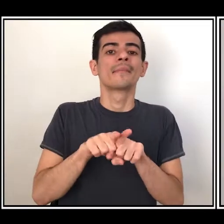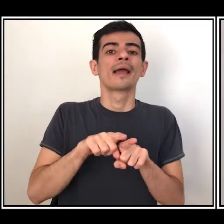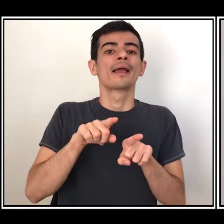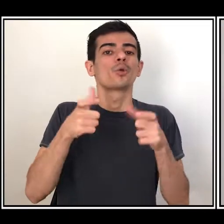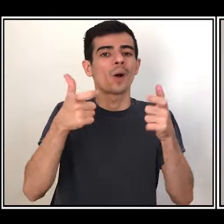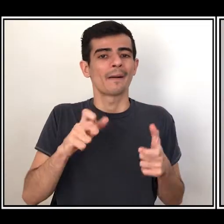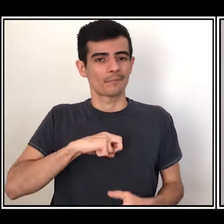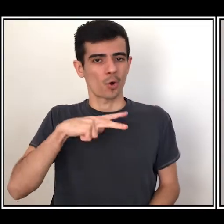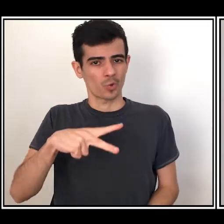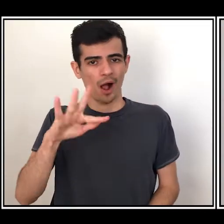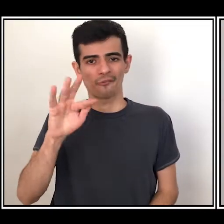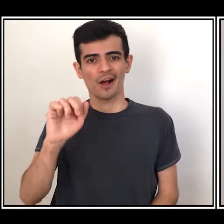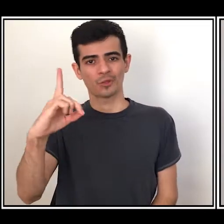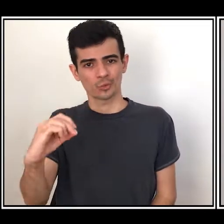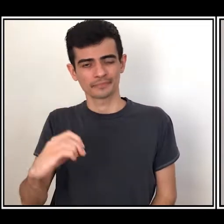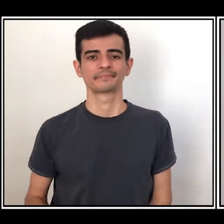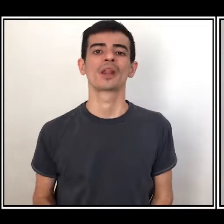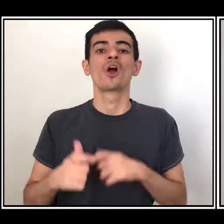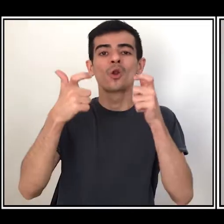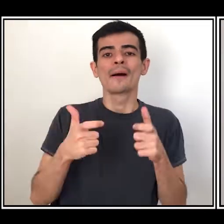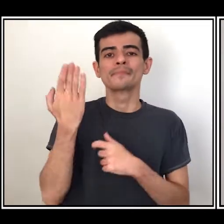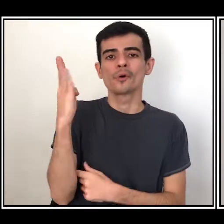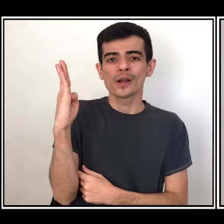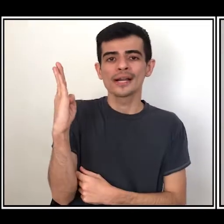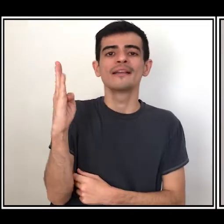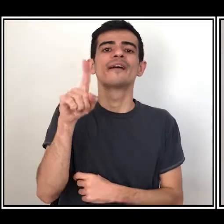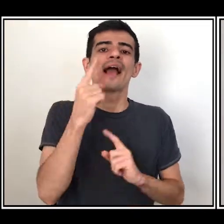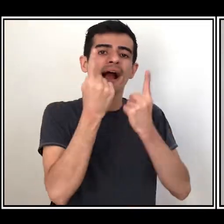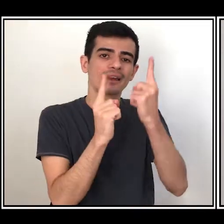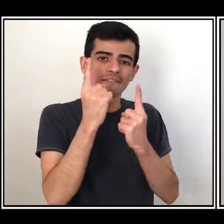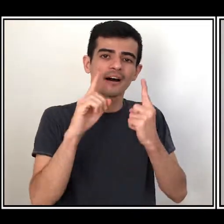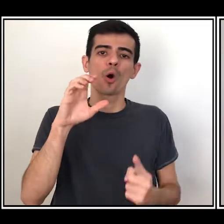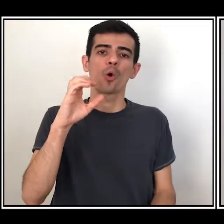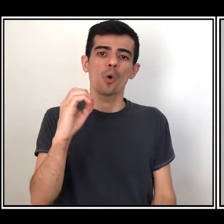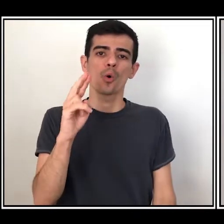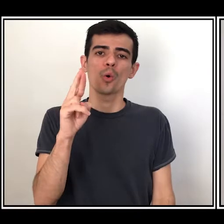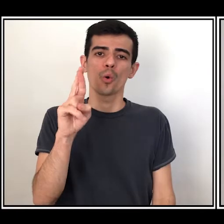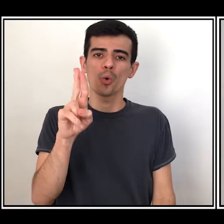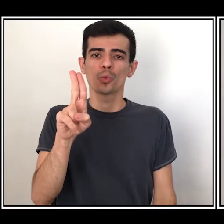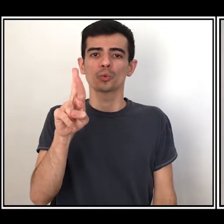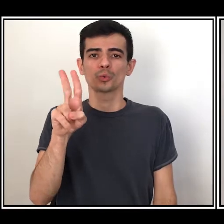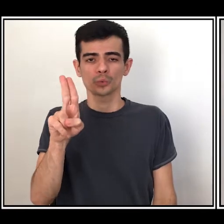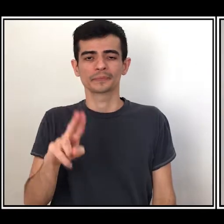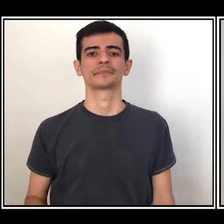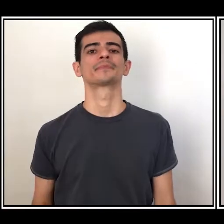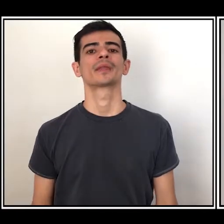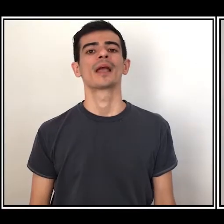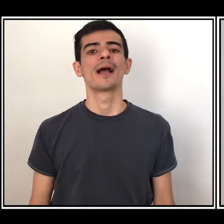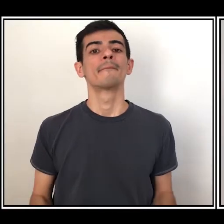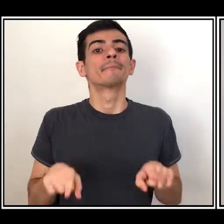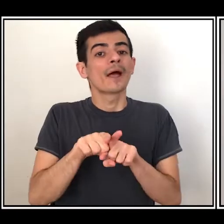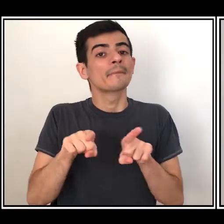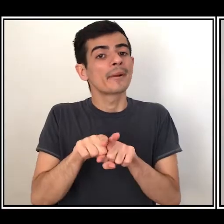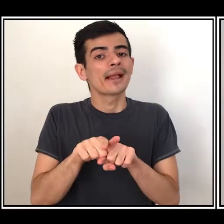Bolívia, o Carnaval de Ururo. Relevante também citar alguns casos brasileiros,